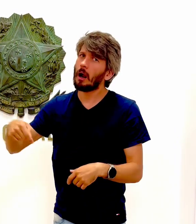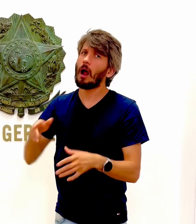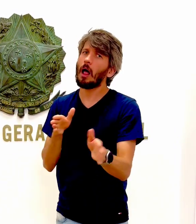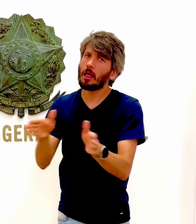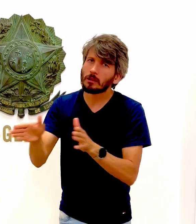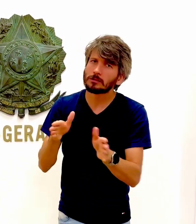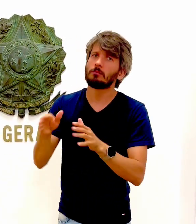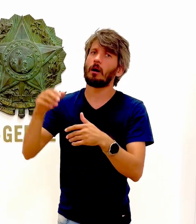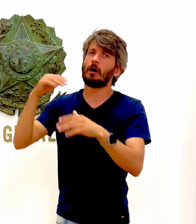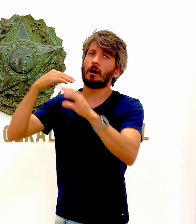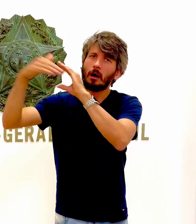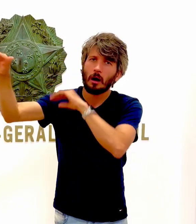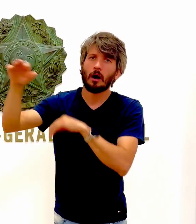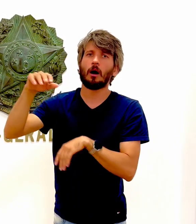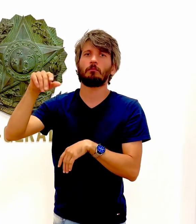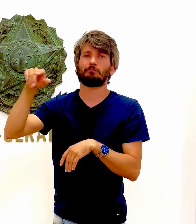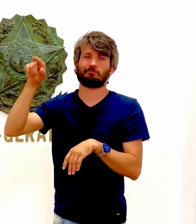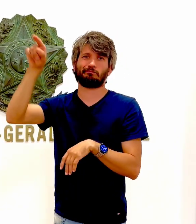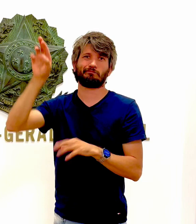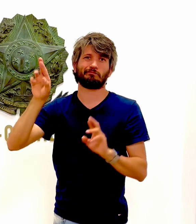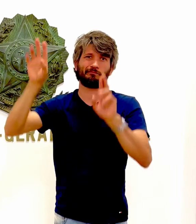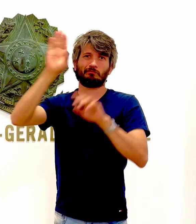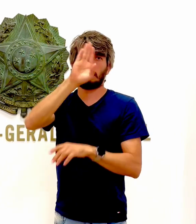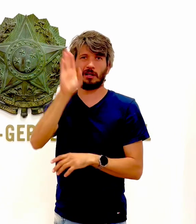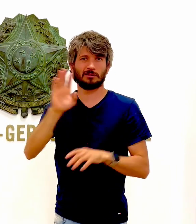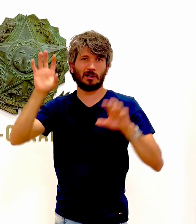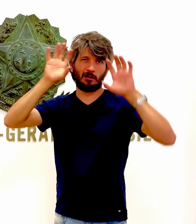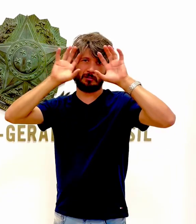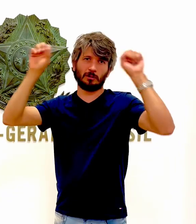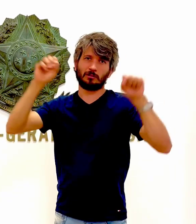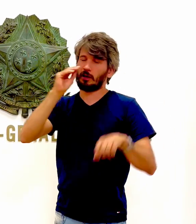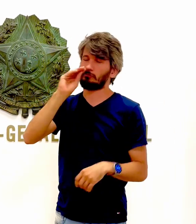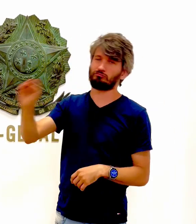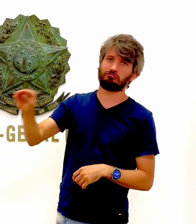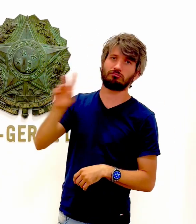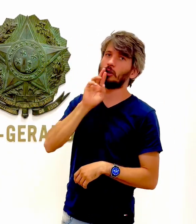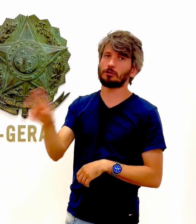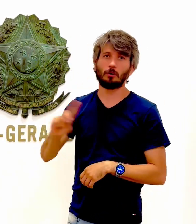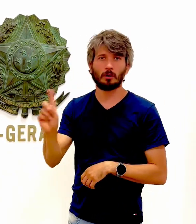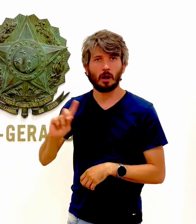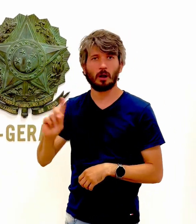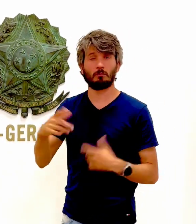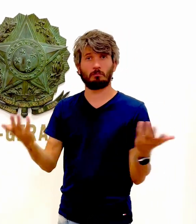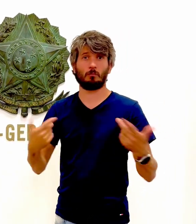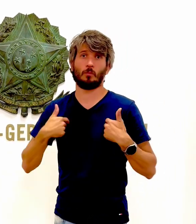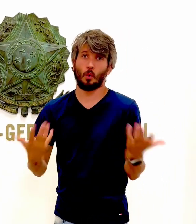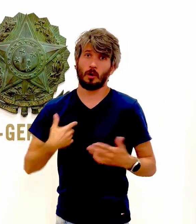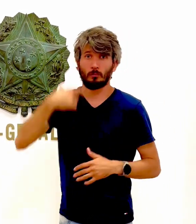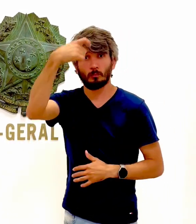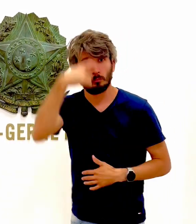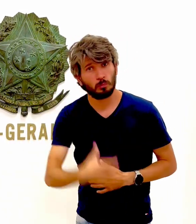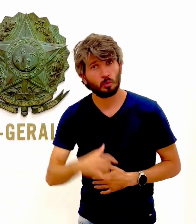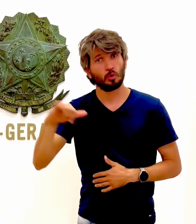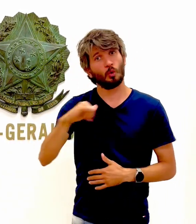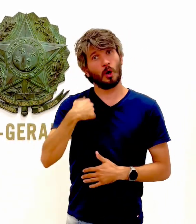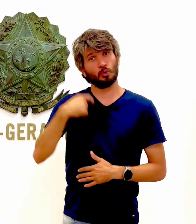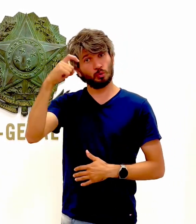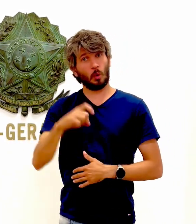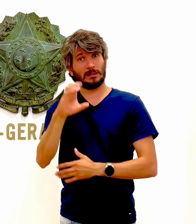quão mais prático é o atendimento a partir da figura do intérprete. Nós já tentamos contactar os consulados por meio de e-mail,